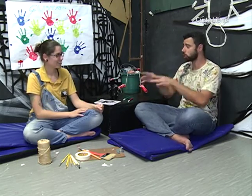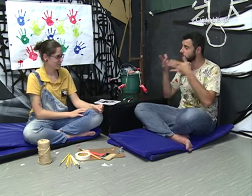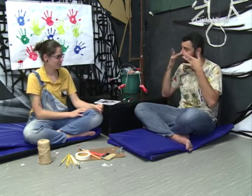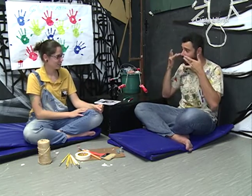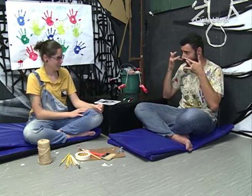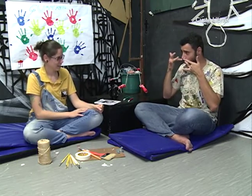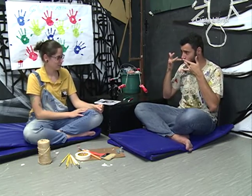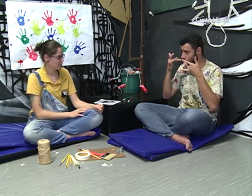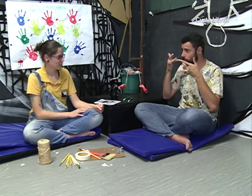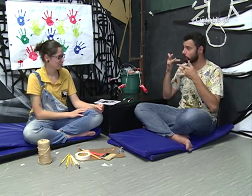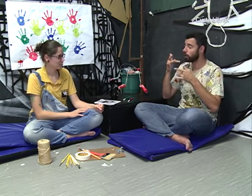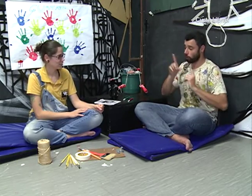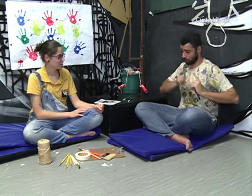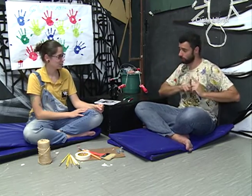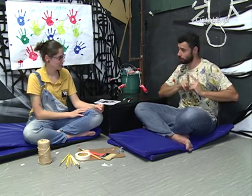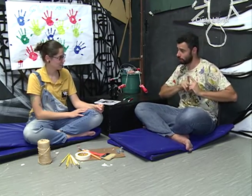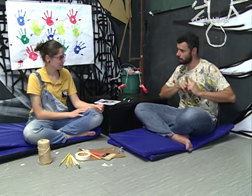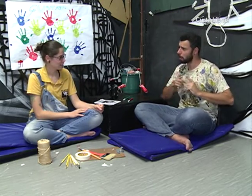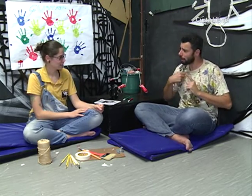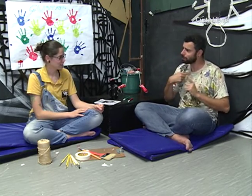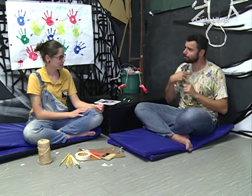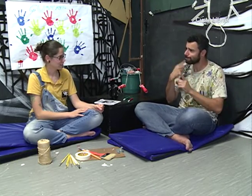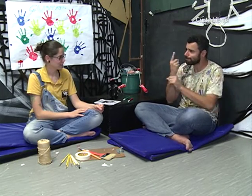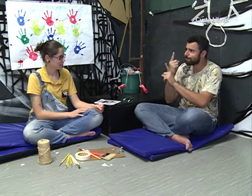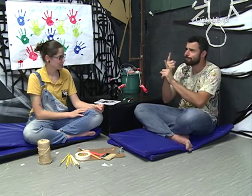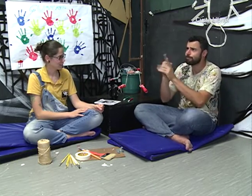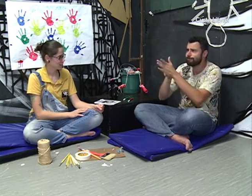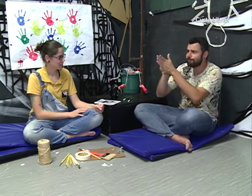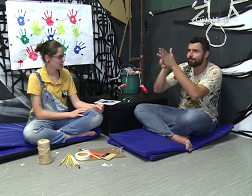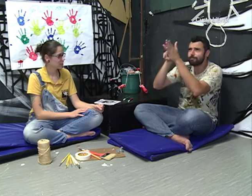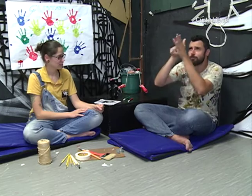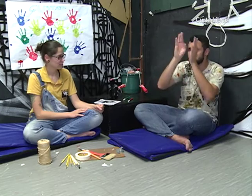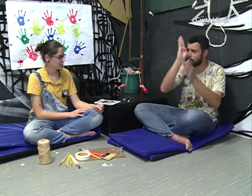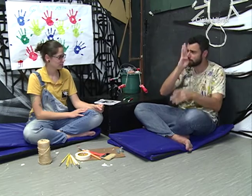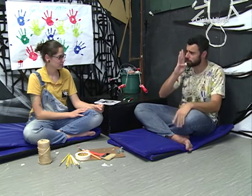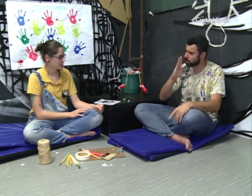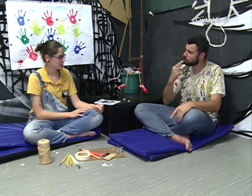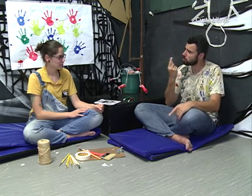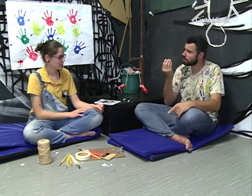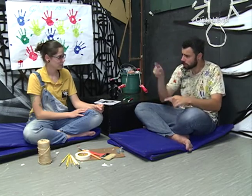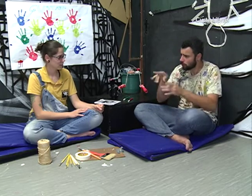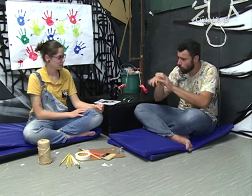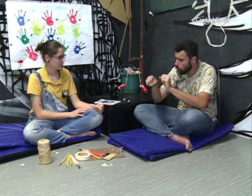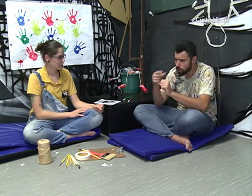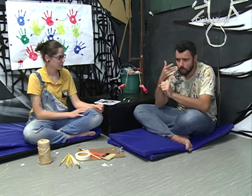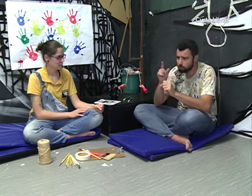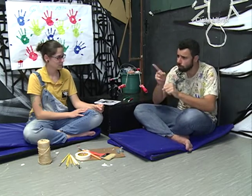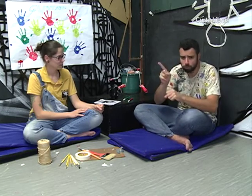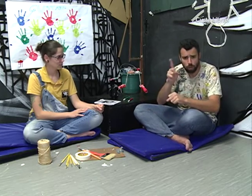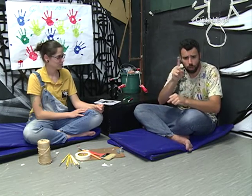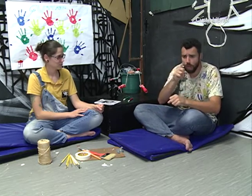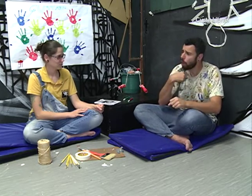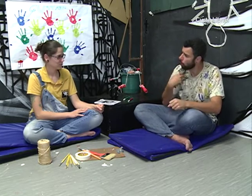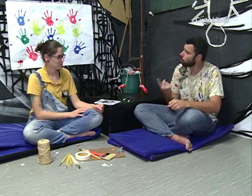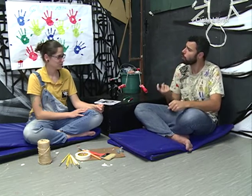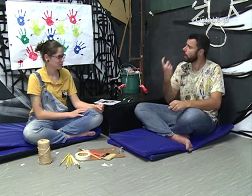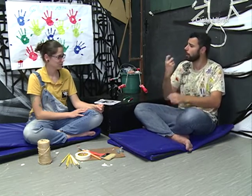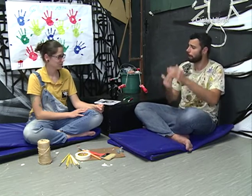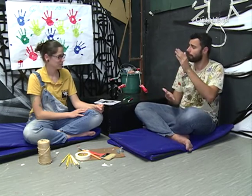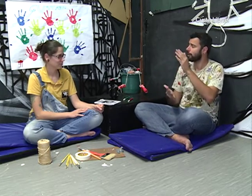Isso. Me formei em artes cênicas, licenciatura pela UFSJ. Eu fiz uma pesquisa e descobri que no